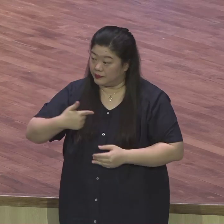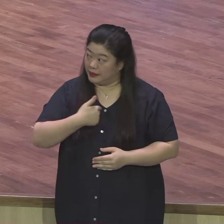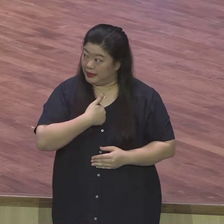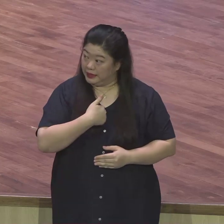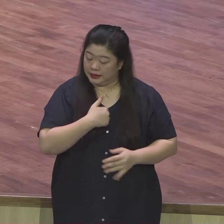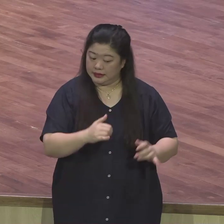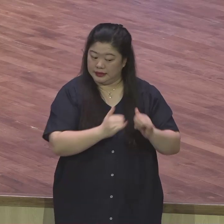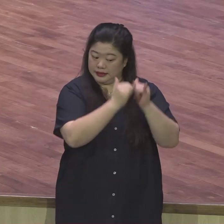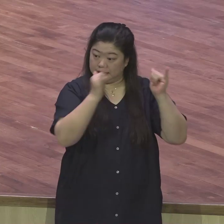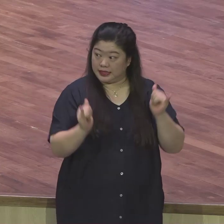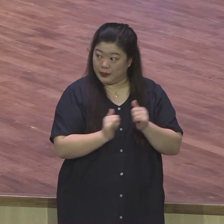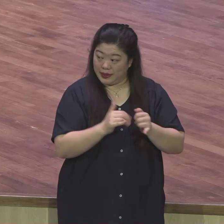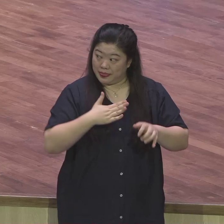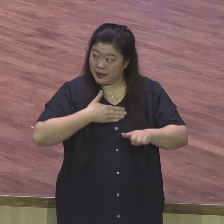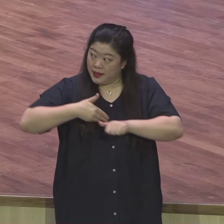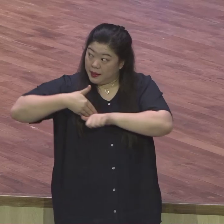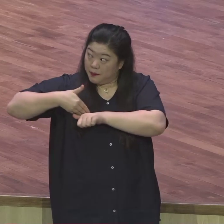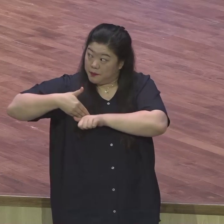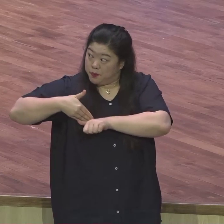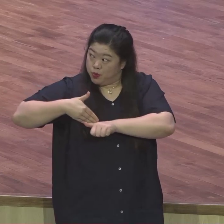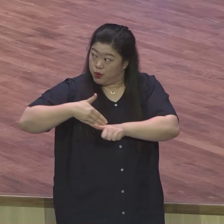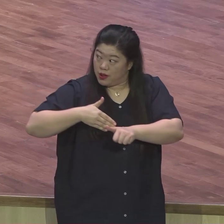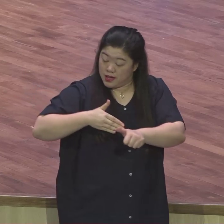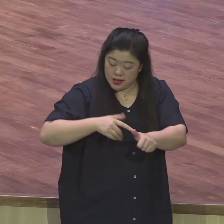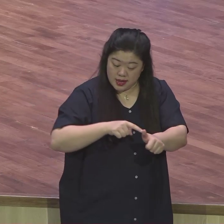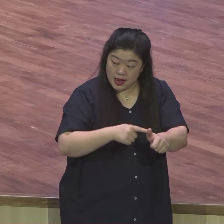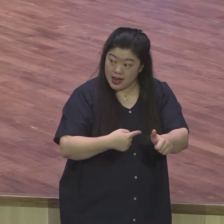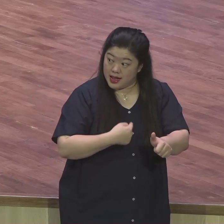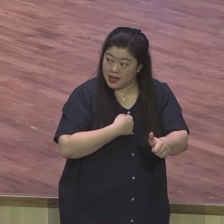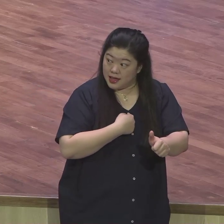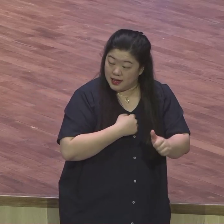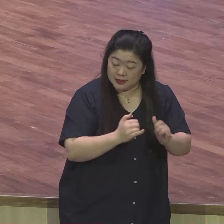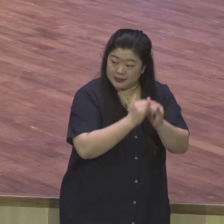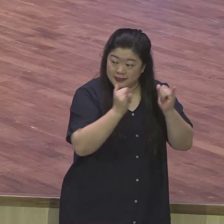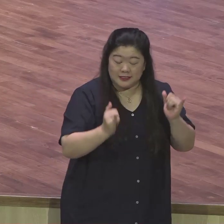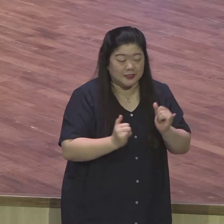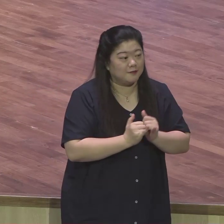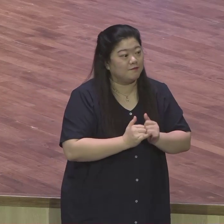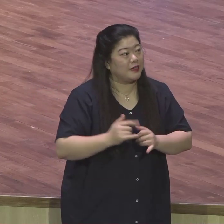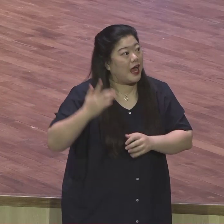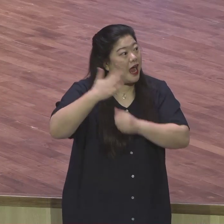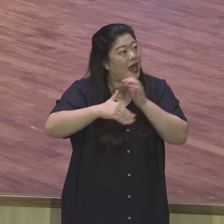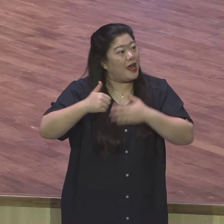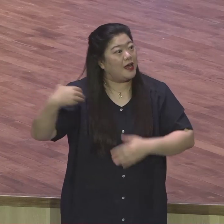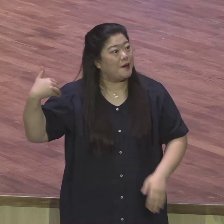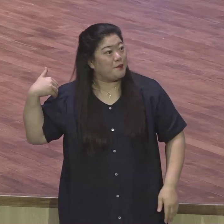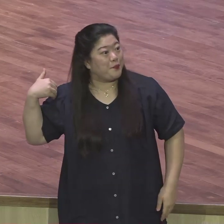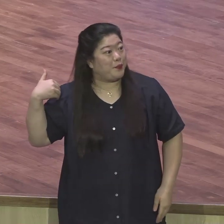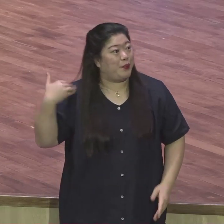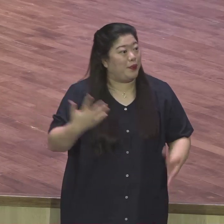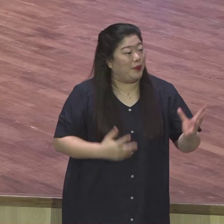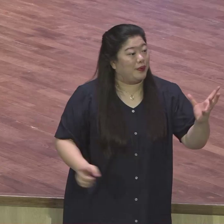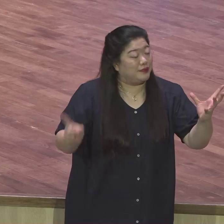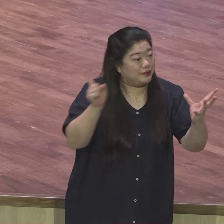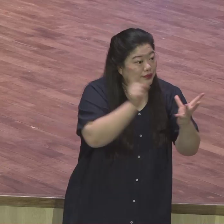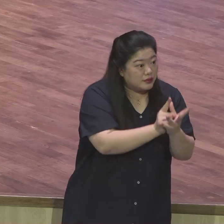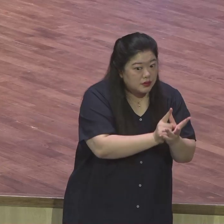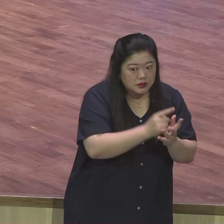행동이 어떻게 다르 같겠어요. 세상 사람들하고 다르지요. 생각이 달라요. 일반